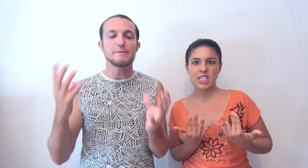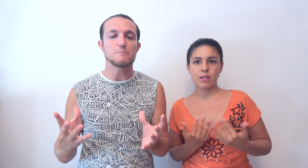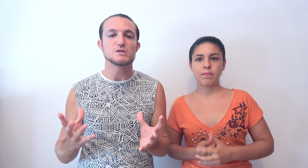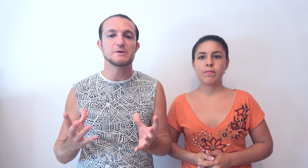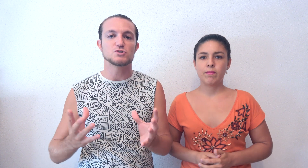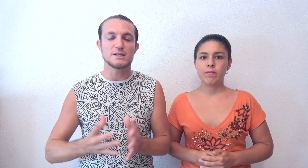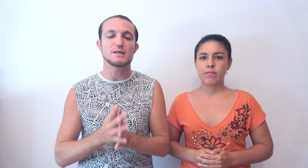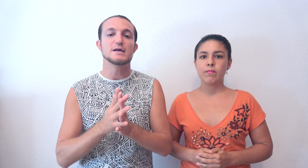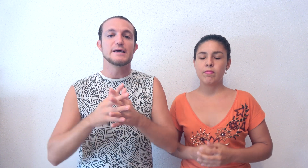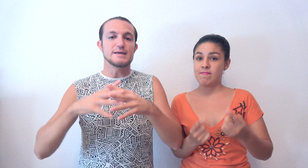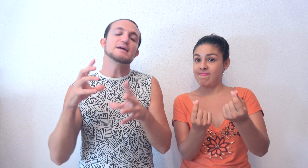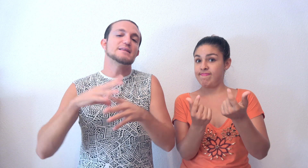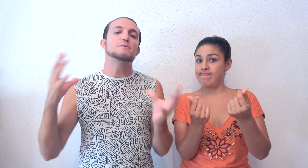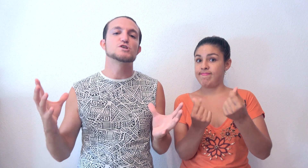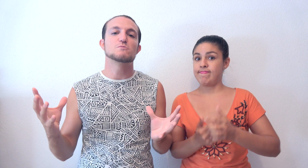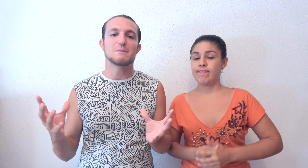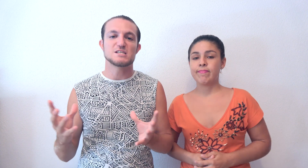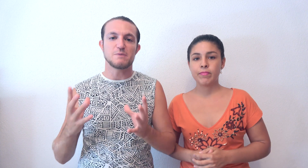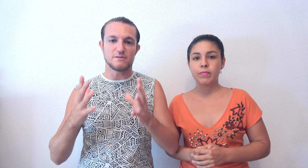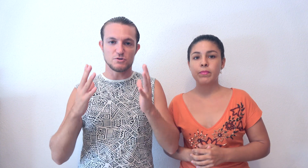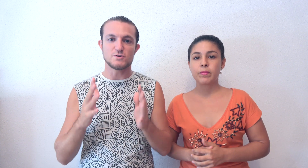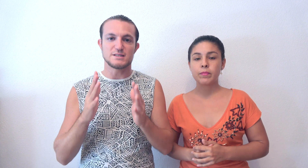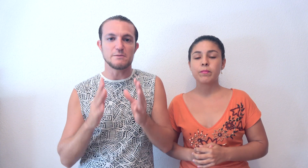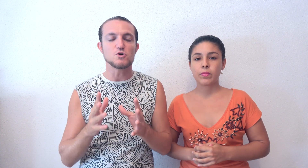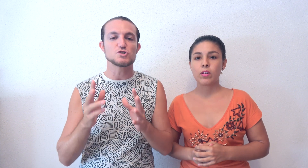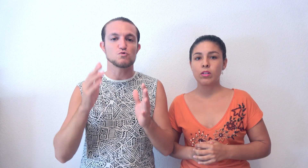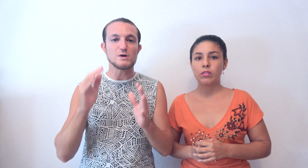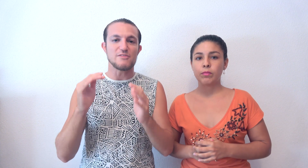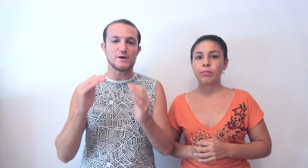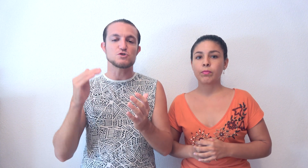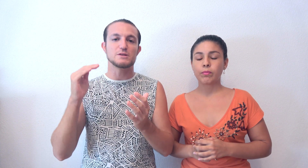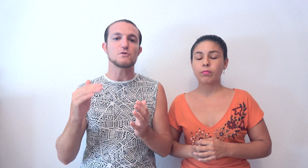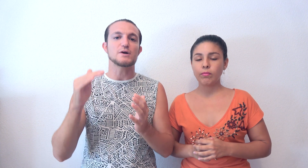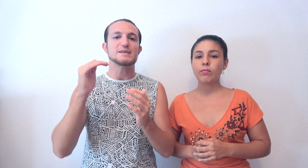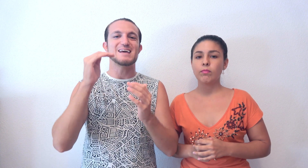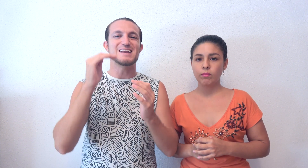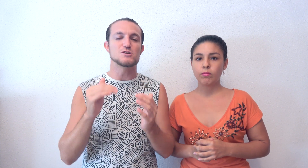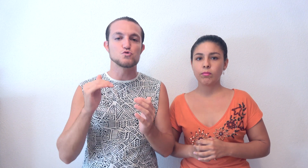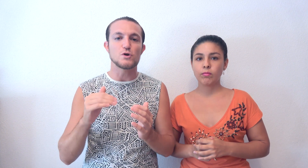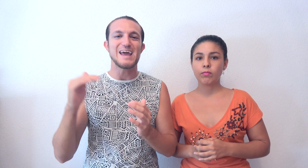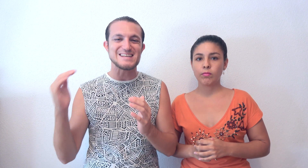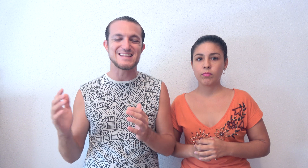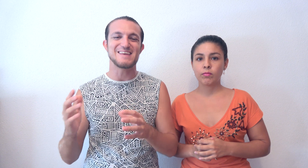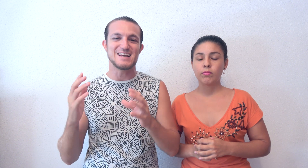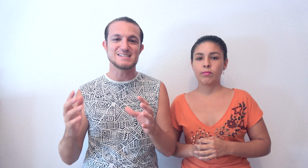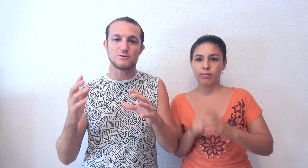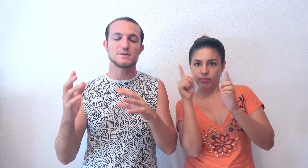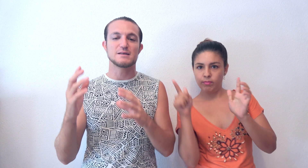vive mucha menos gente y que tiene muchísimo más espacio. Entonces tenemos una zona sobre todo que es en el sureste de la isla, donde están